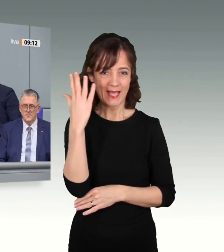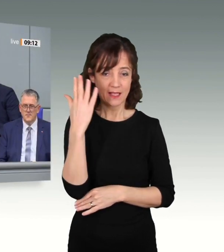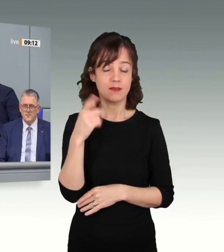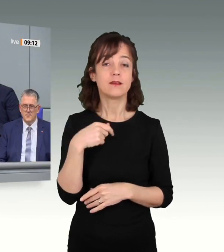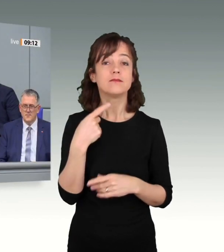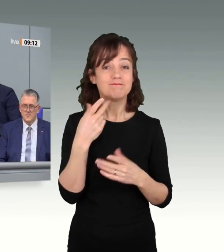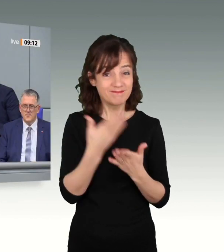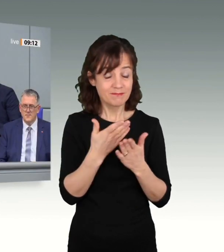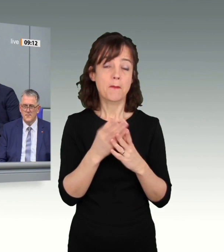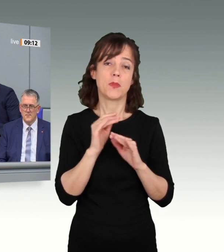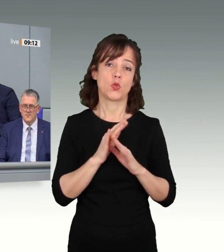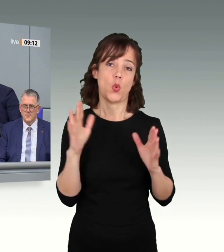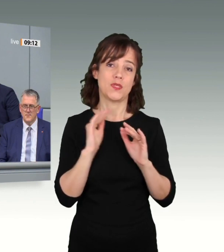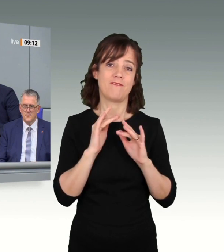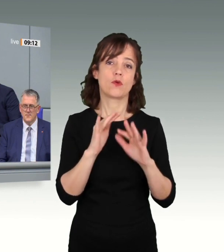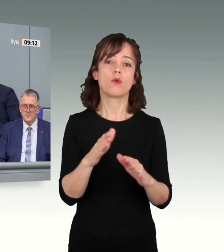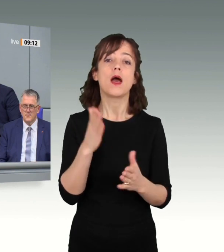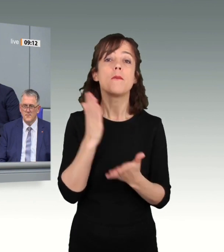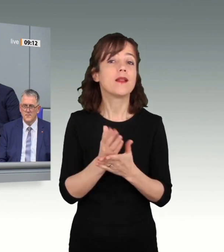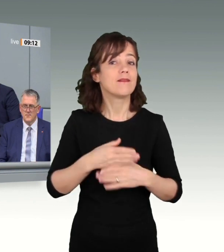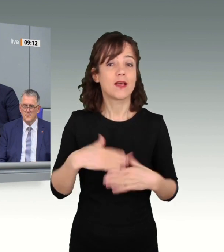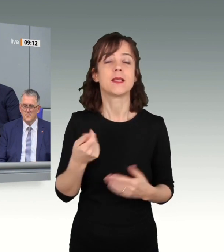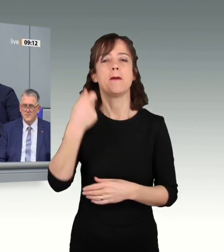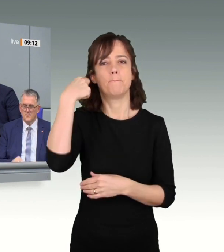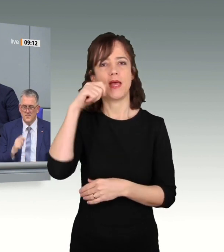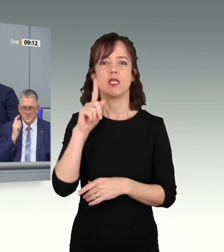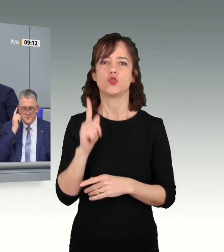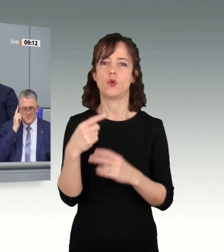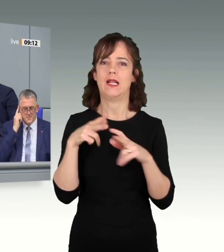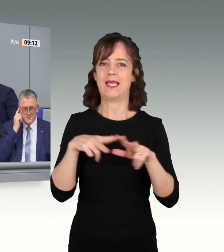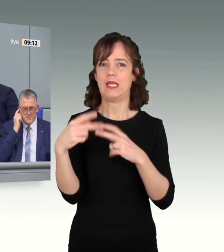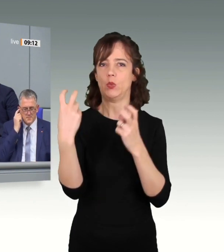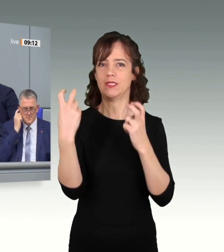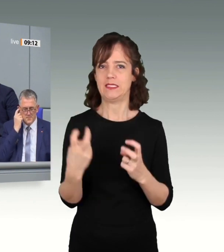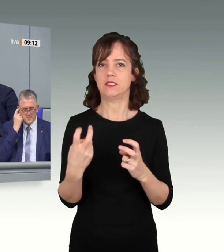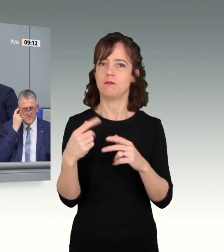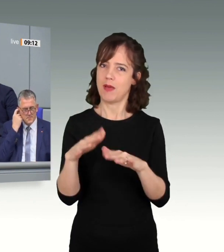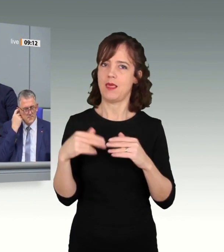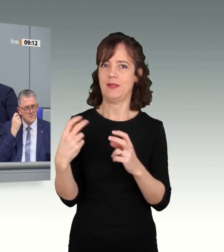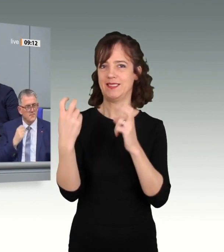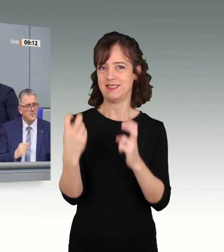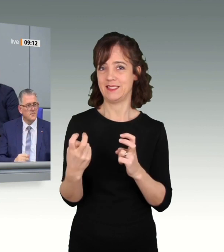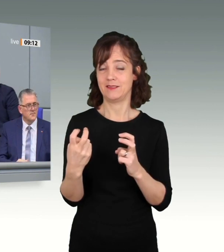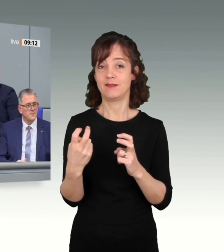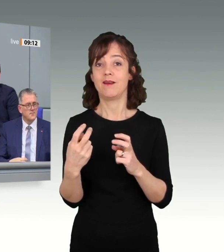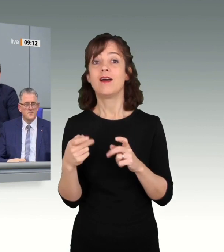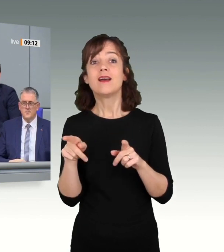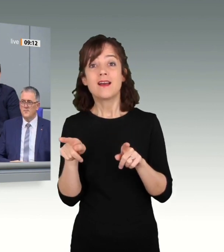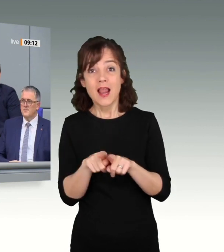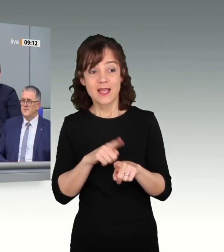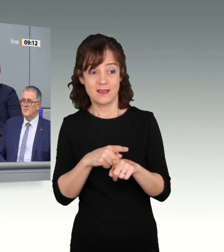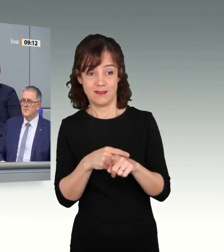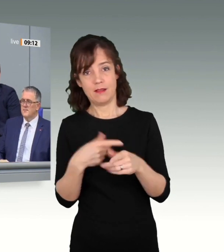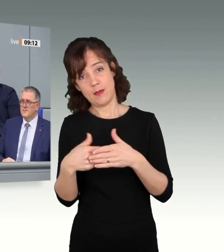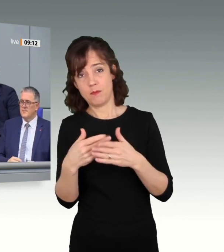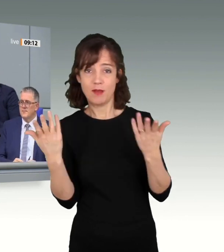zum Beschluss für Berlin als Parlaments und Regierungssitz führte und Ihnen ganz nebenbei auch die Ehrenbürgerschaft der